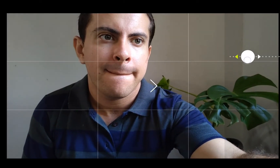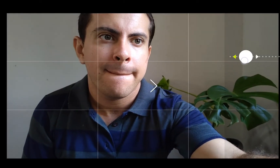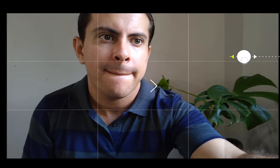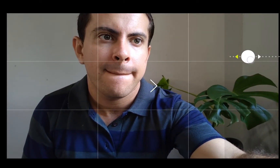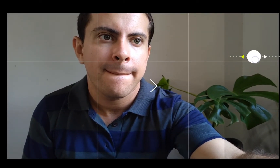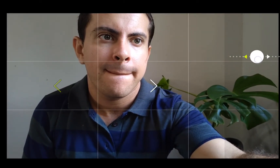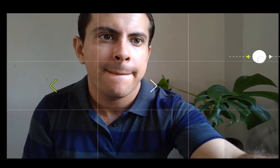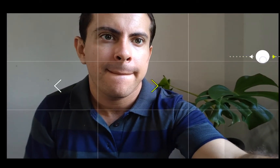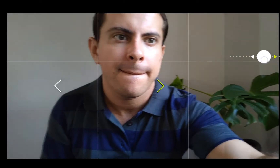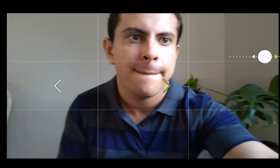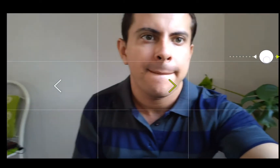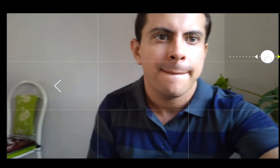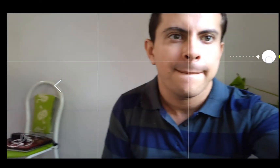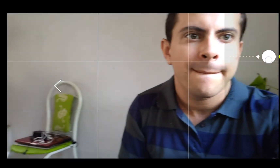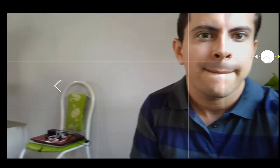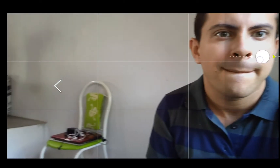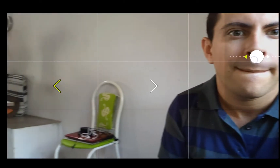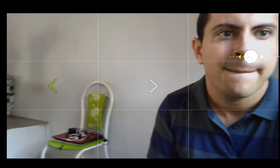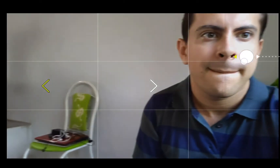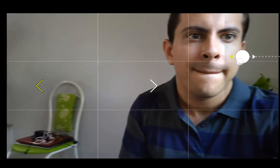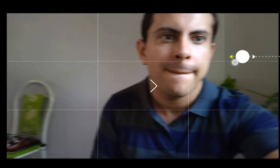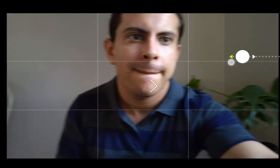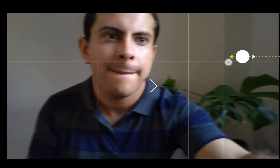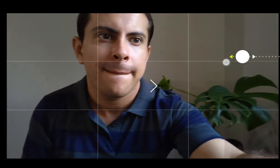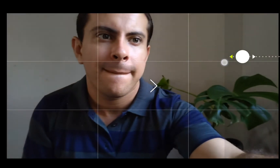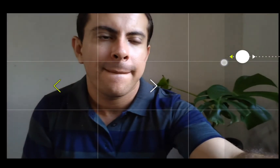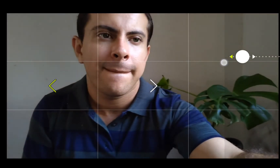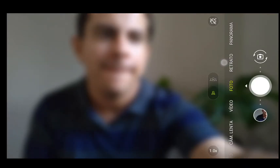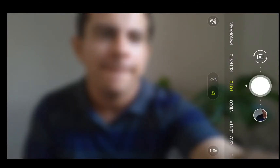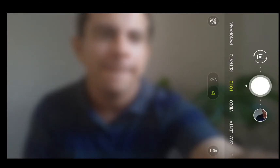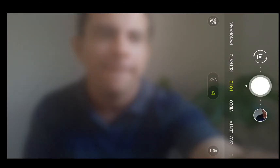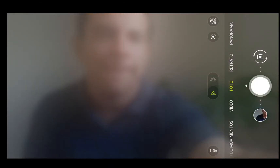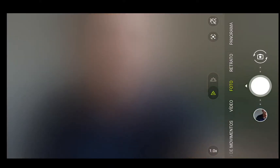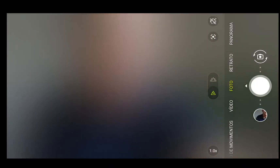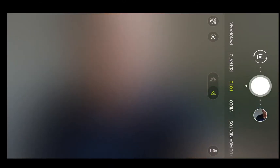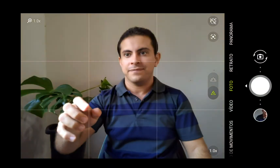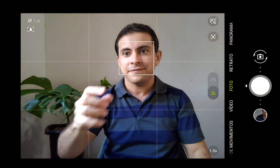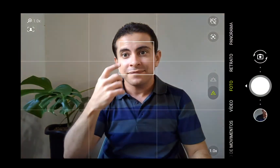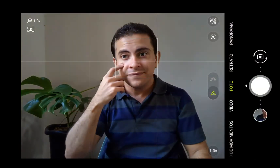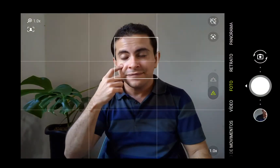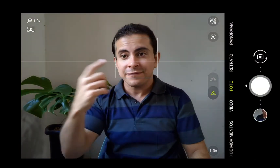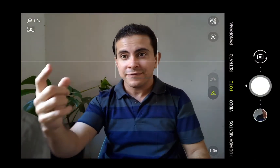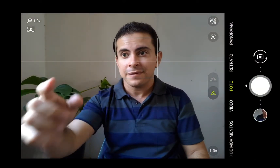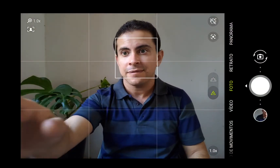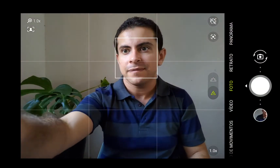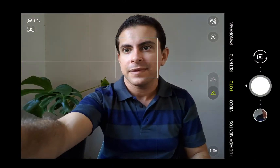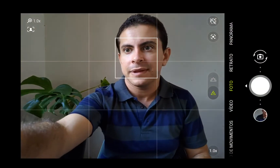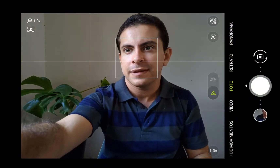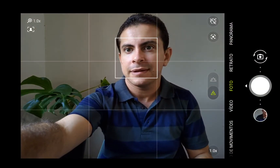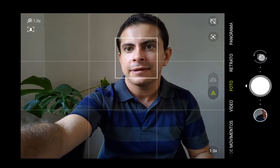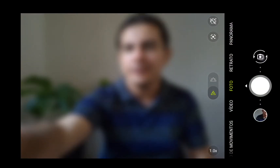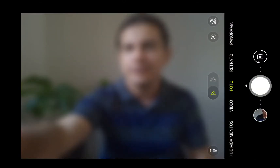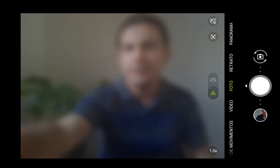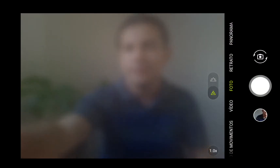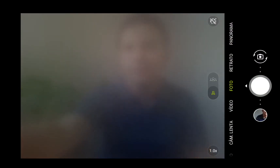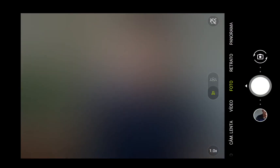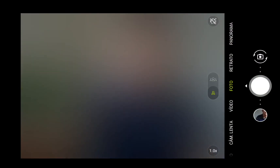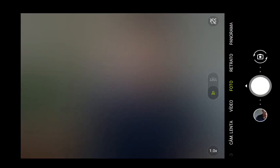uma setinha igual como tem a setinha aqui, opa, desculpa, a setinha aqui para mudar, para botar o time,